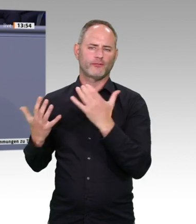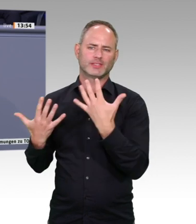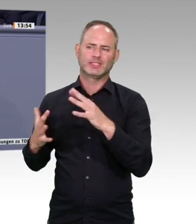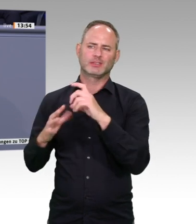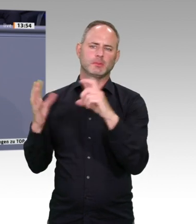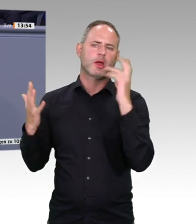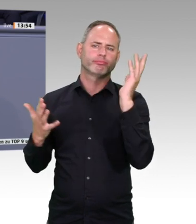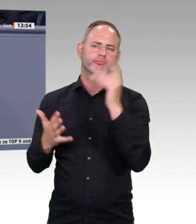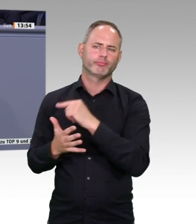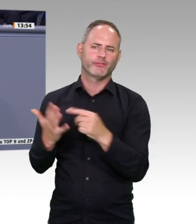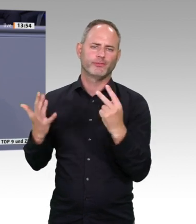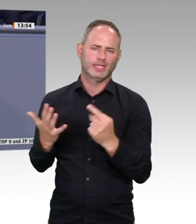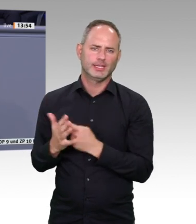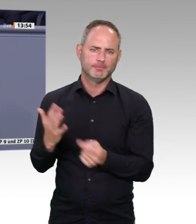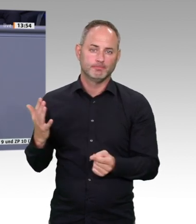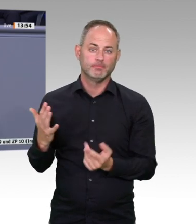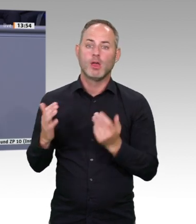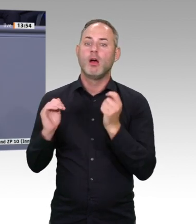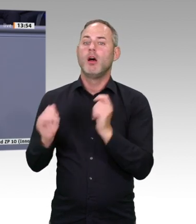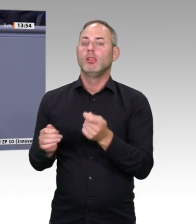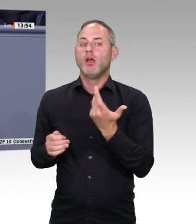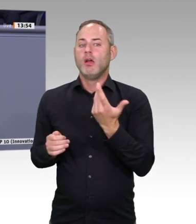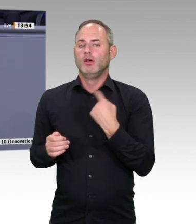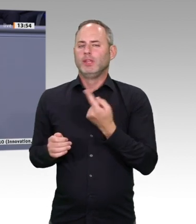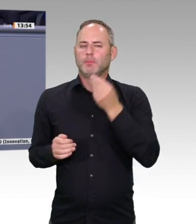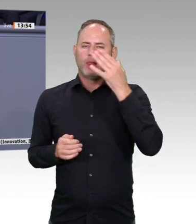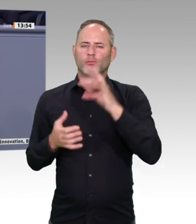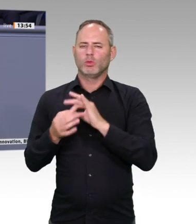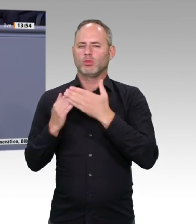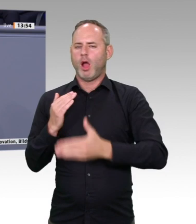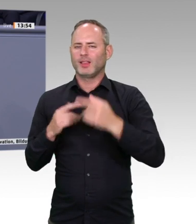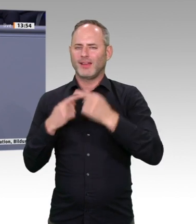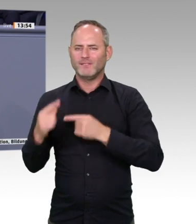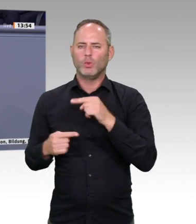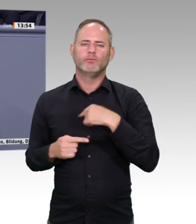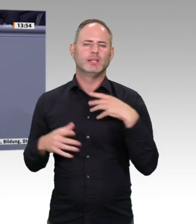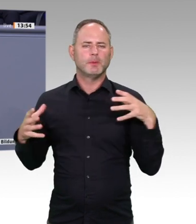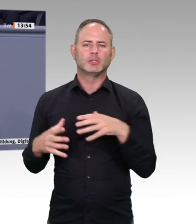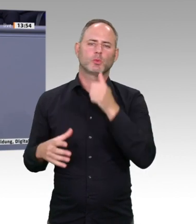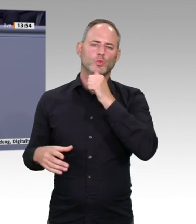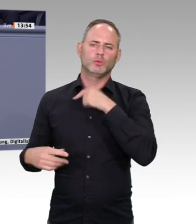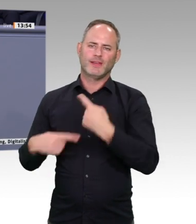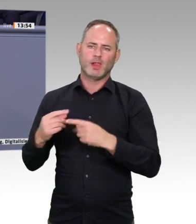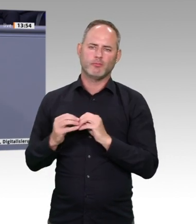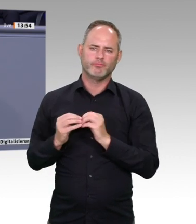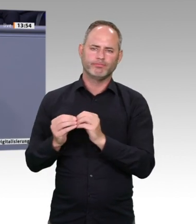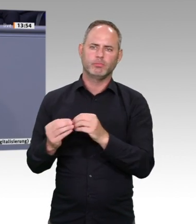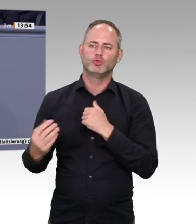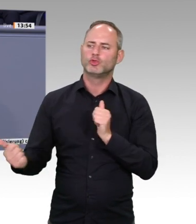andere Lernorte demokratischer zu machen, die Gedanken von Nachhaltigkeit in den Unterricht zu bringen, sodass es auch Spaß und Freude macht, und die